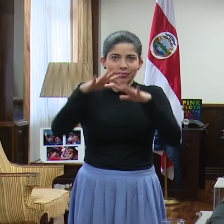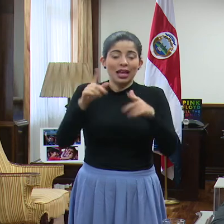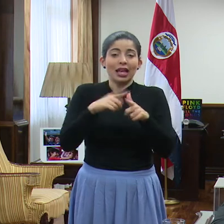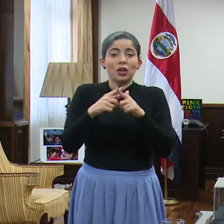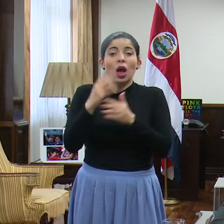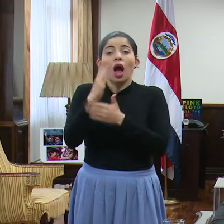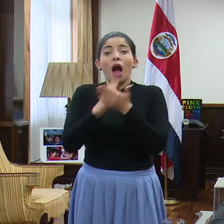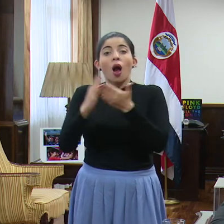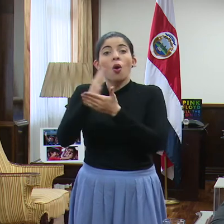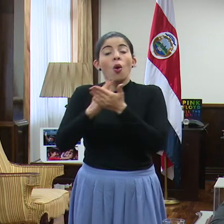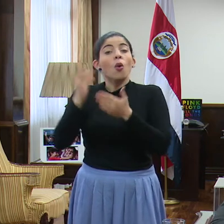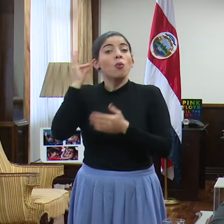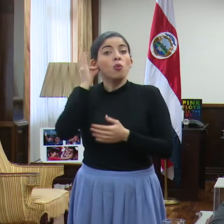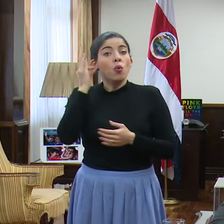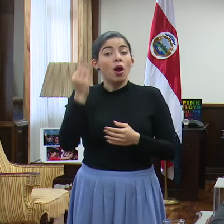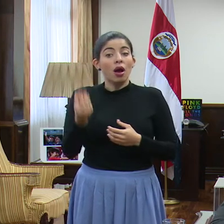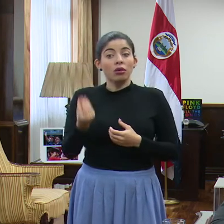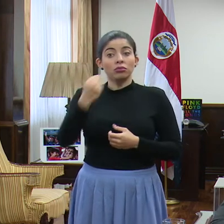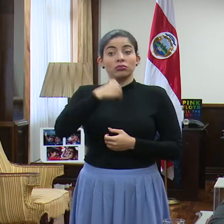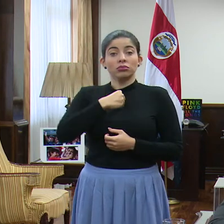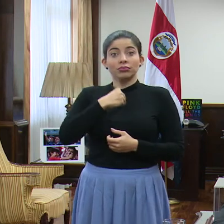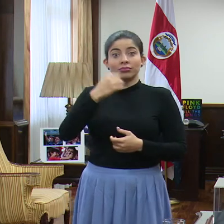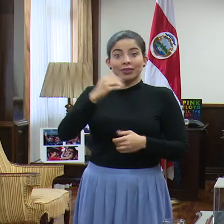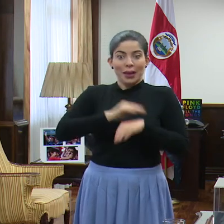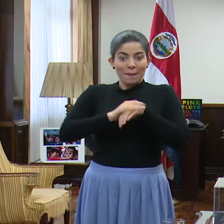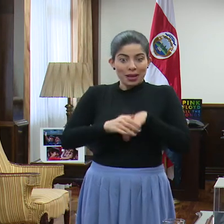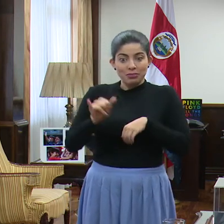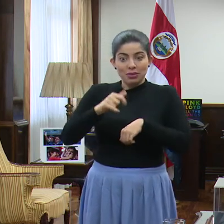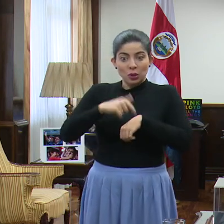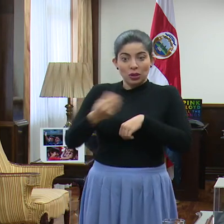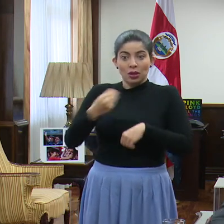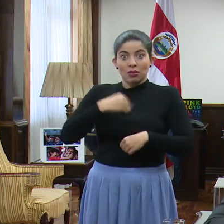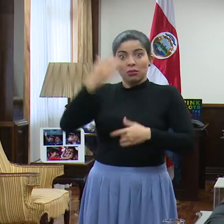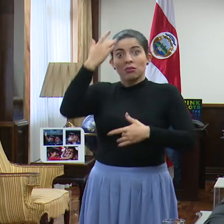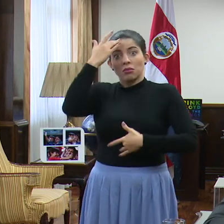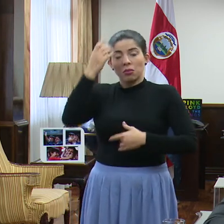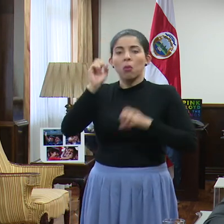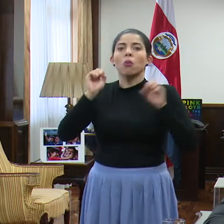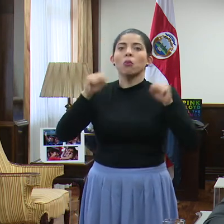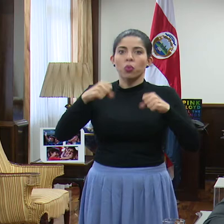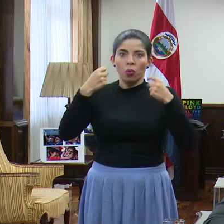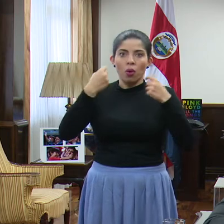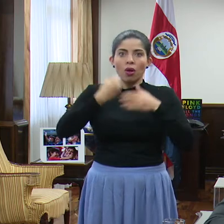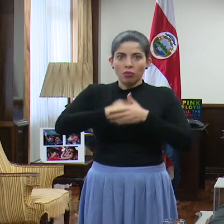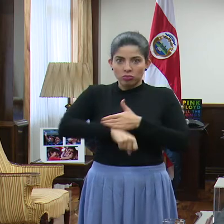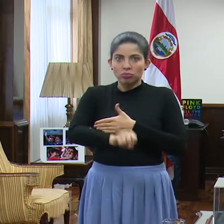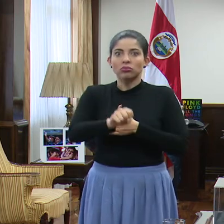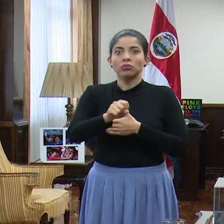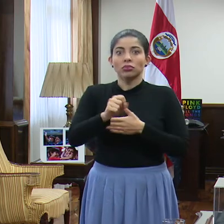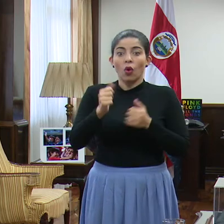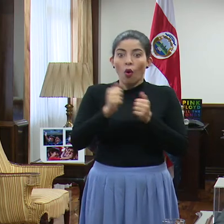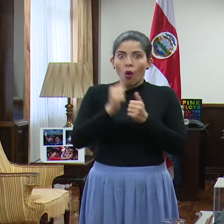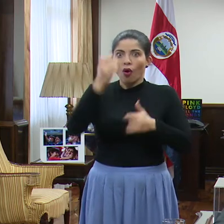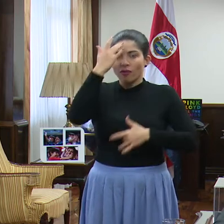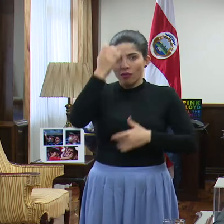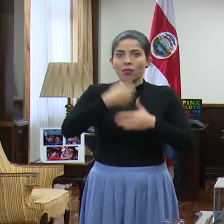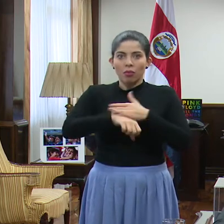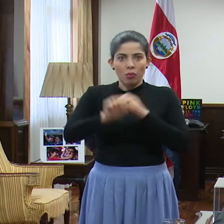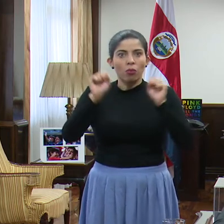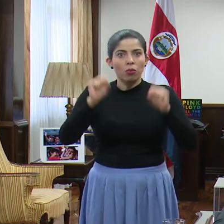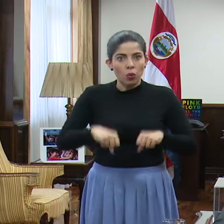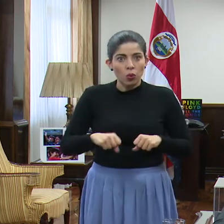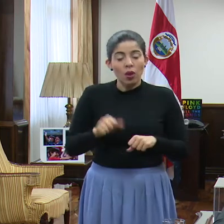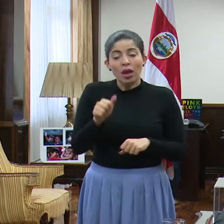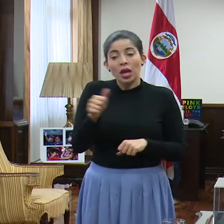que algunas mujeres que se han contagiado y que han estado embarazadas han podido dar a luz en este periodo y algunas otras